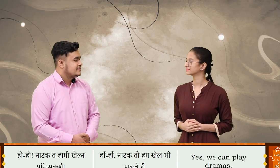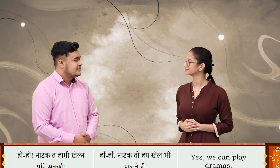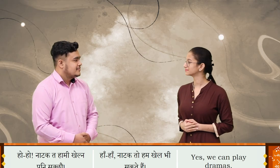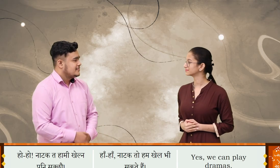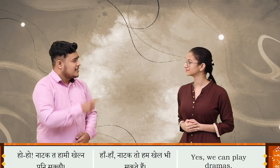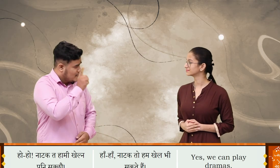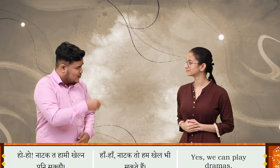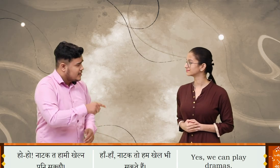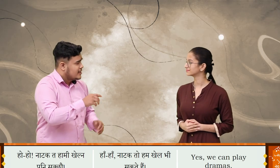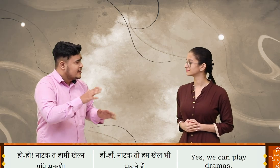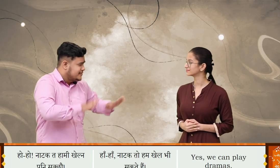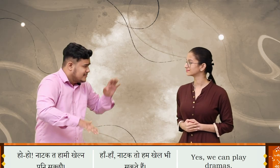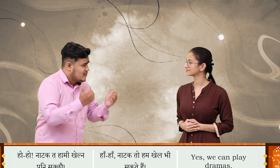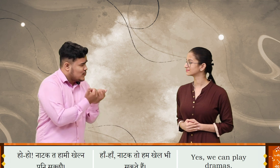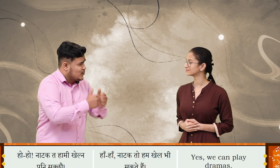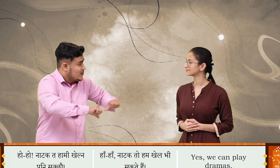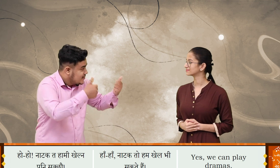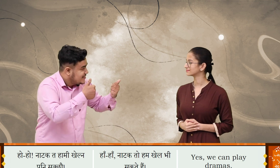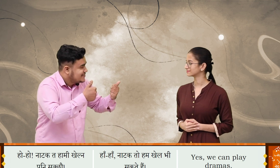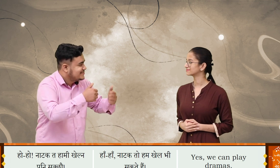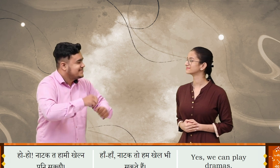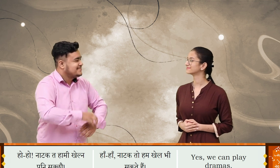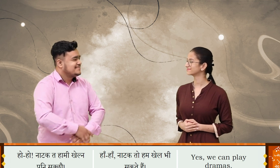हो, हो, नाटकता हामी खेलना पनी सक्छो?